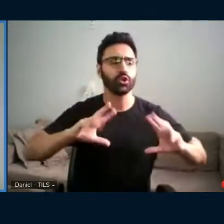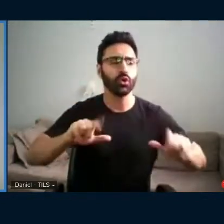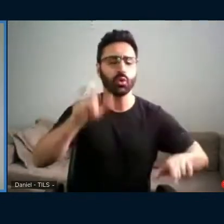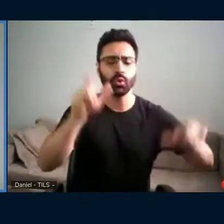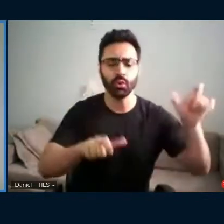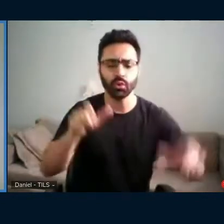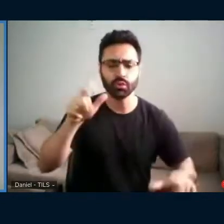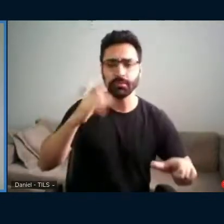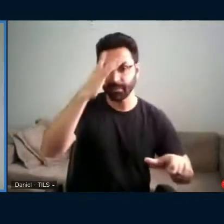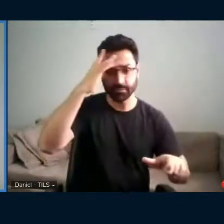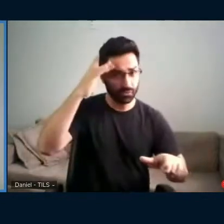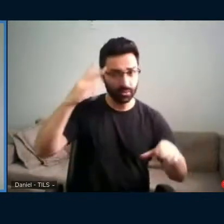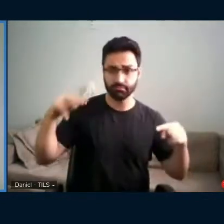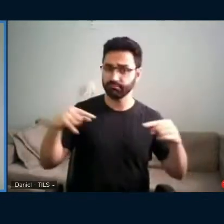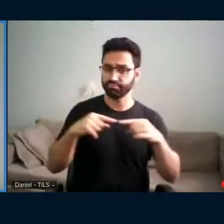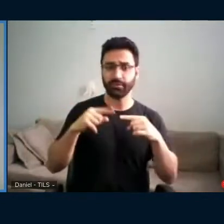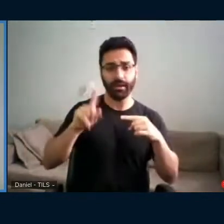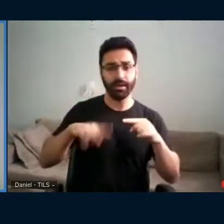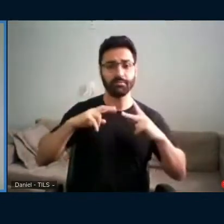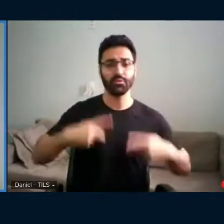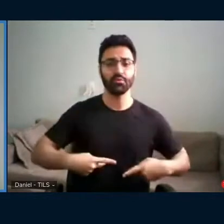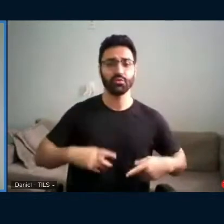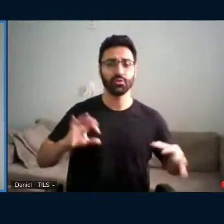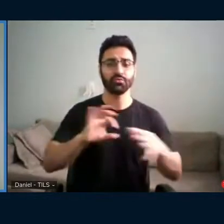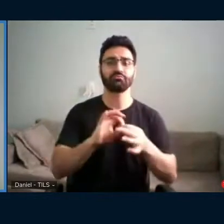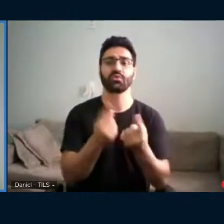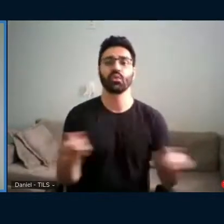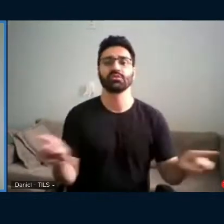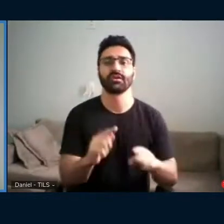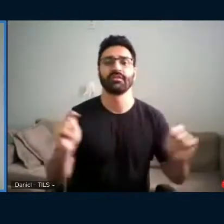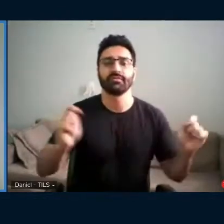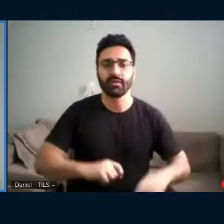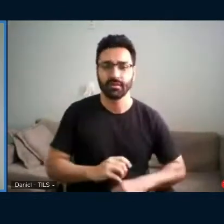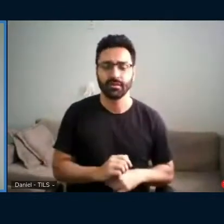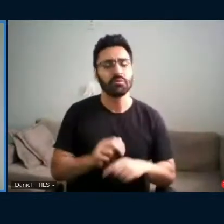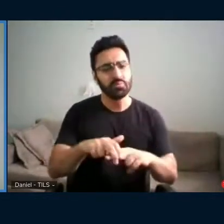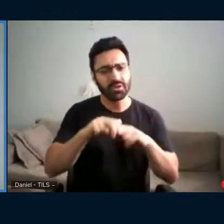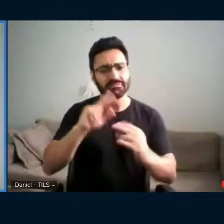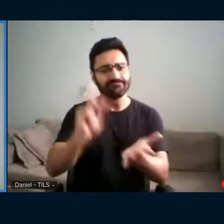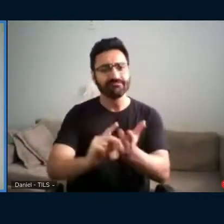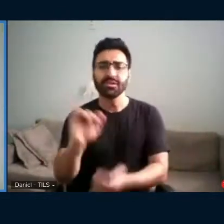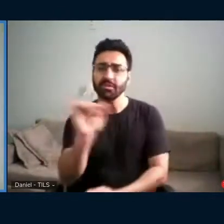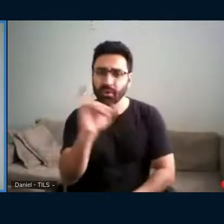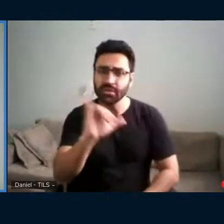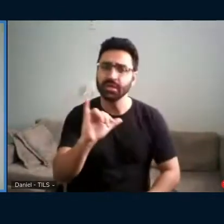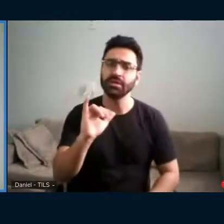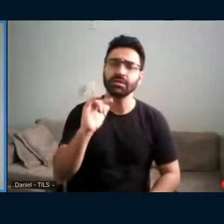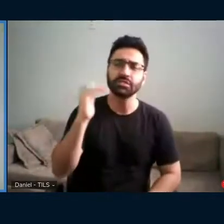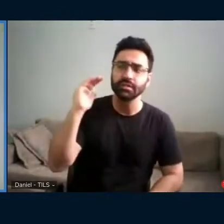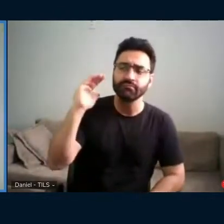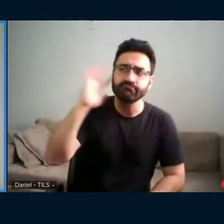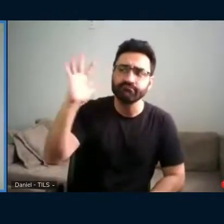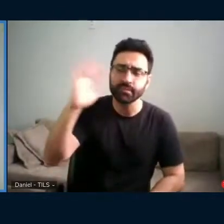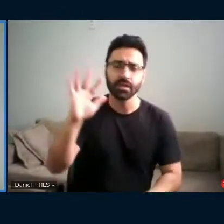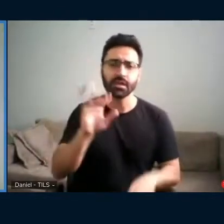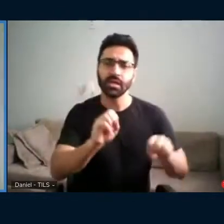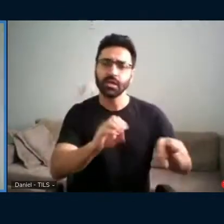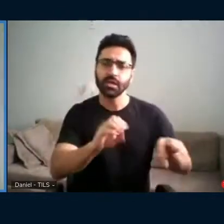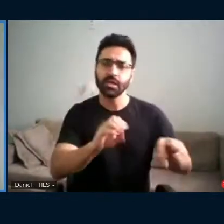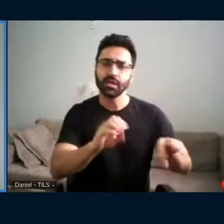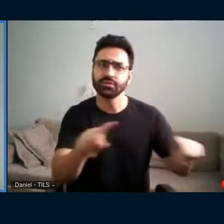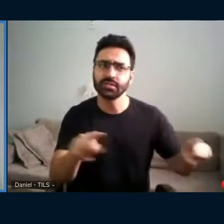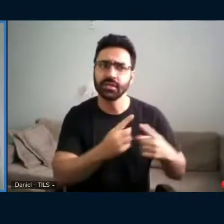musical. Então, gostaria de dizer que isso é muito importante, a gente pensar uma educação musical que